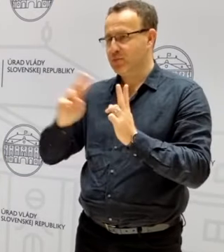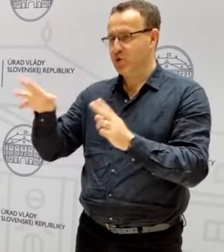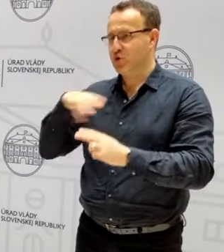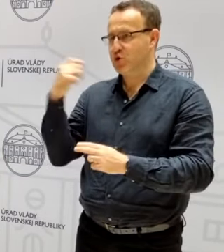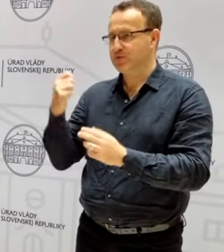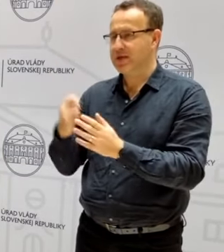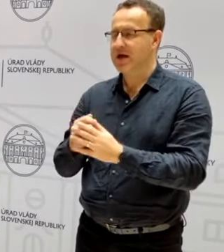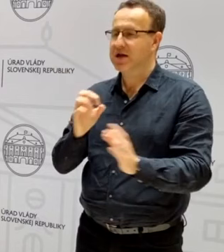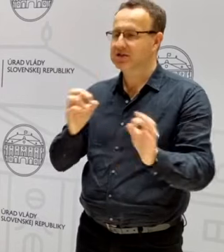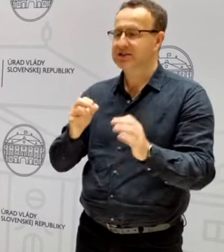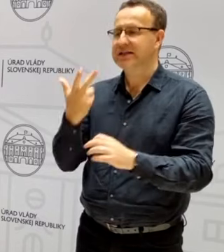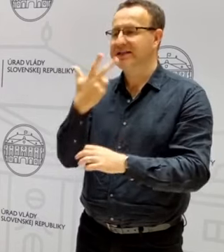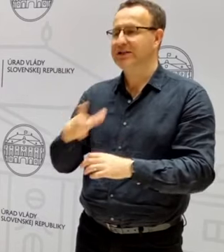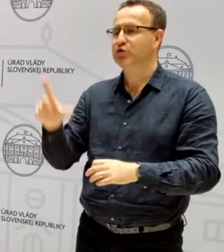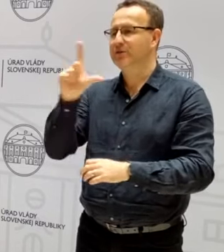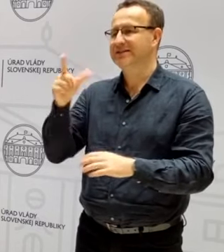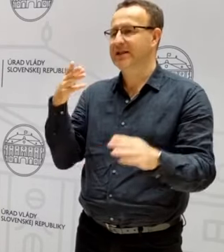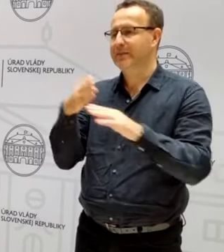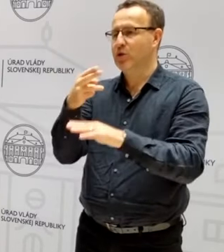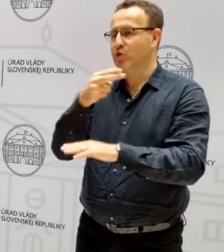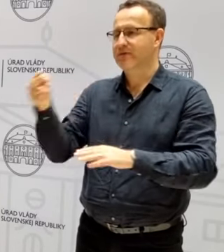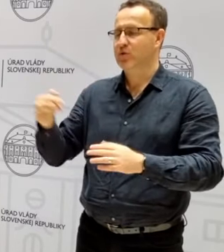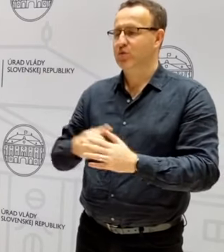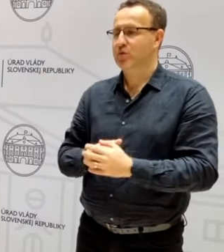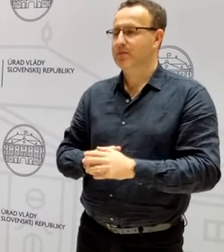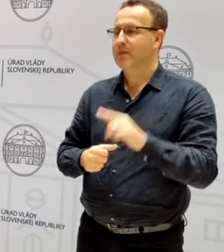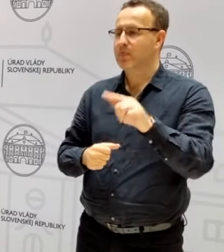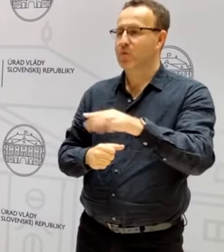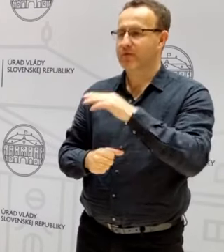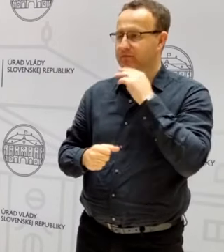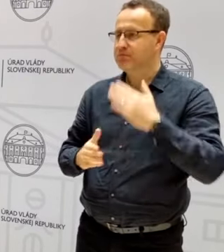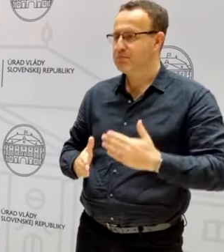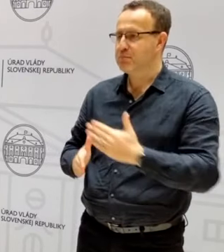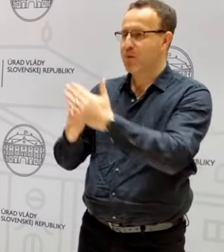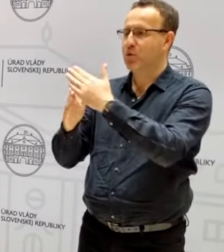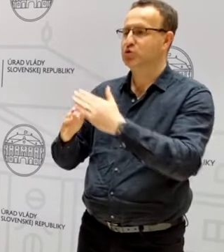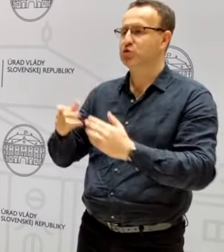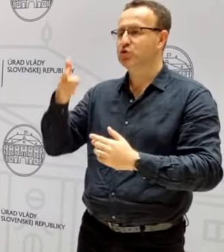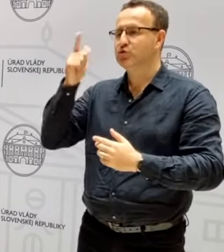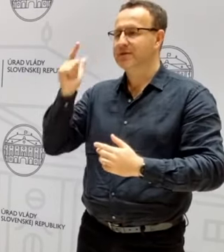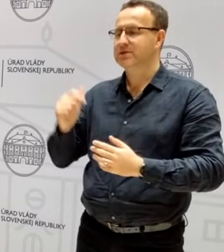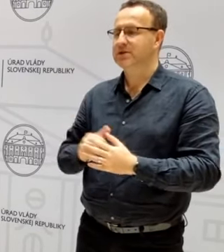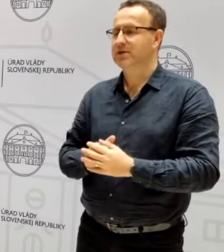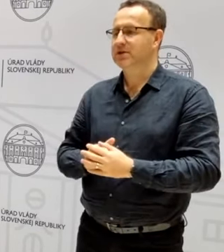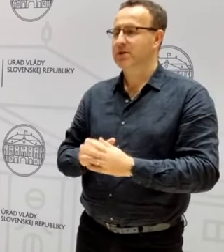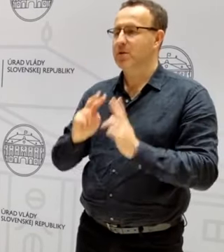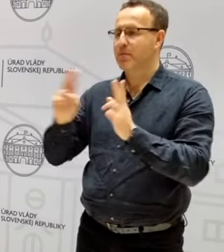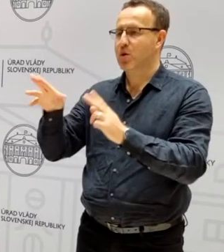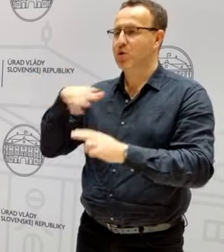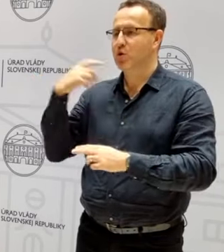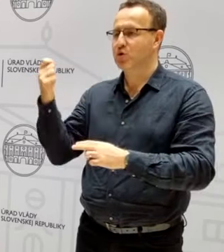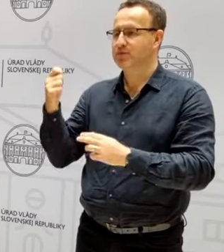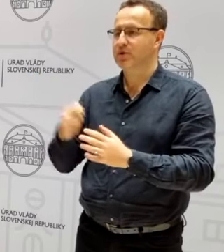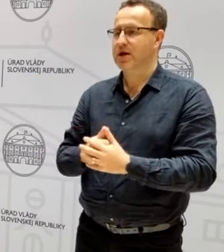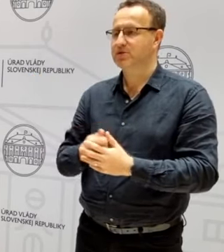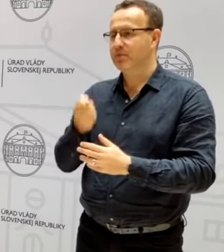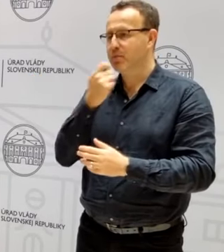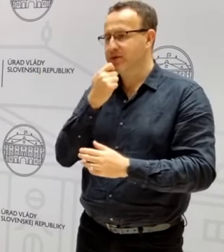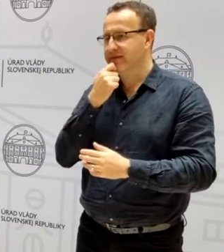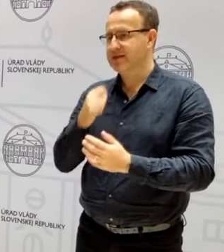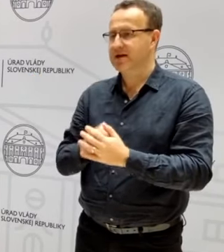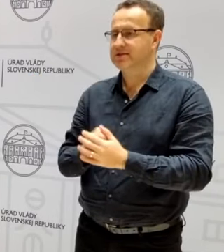cez 320 miliónov eur. Takže ide o významnú pomoc slovenskému polnostarskému a